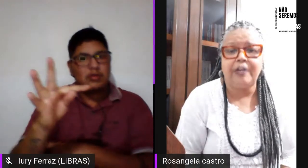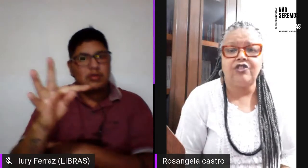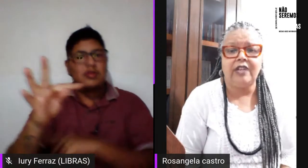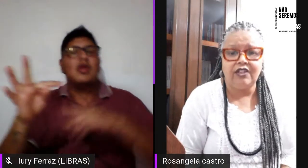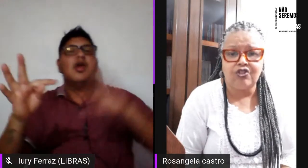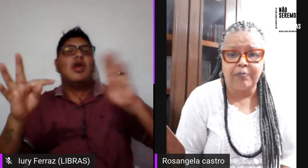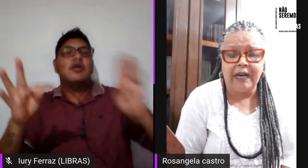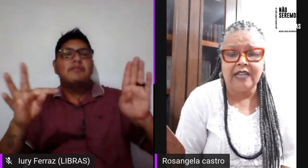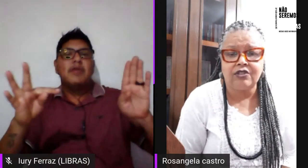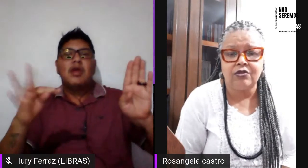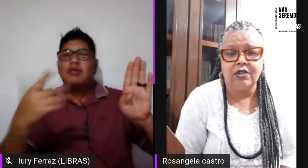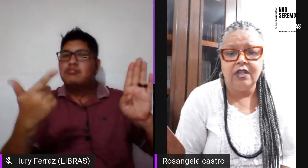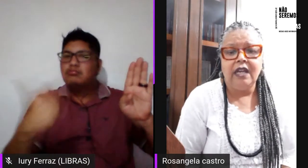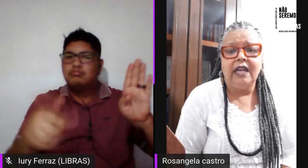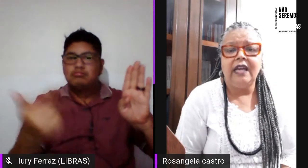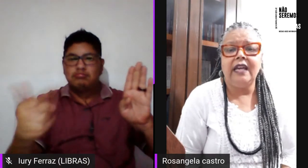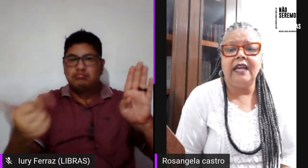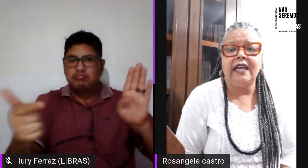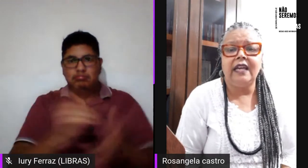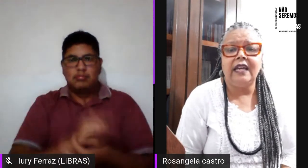lésbicas, naquele espaço,